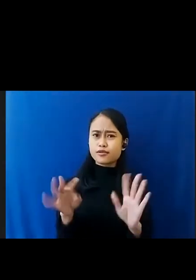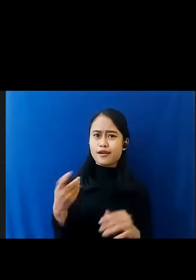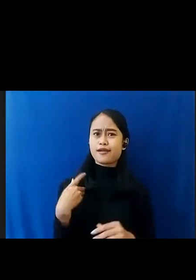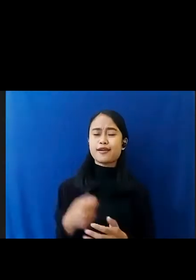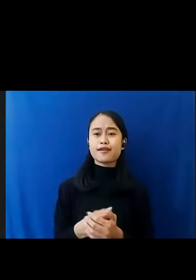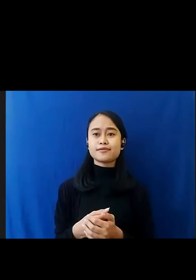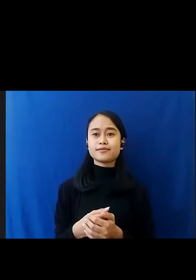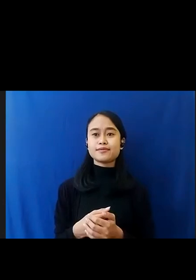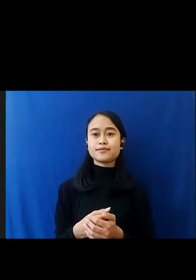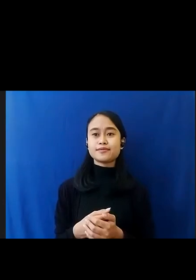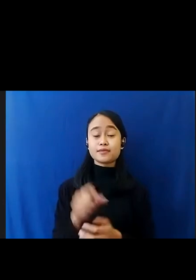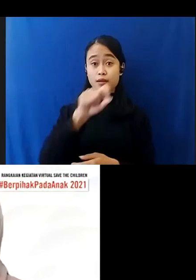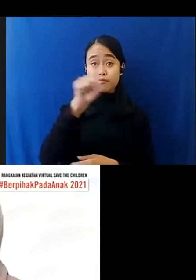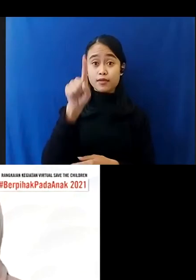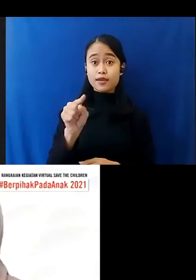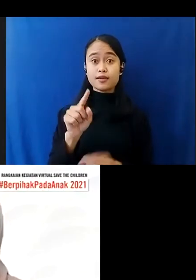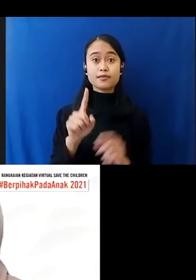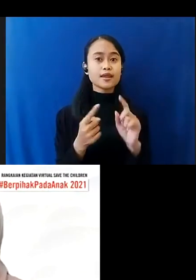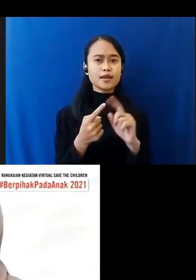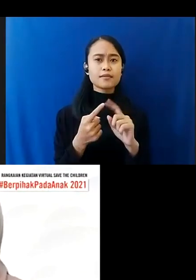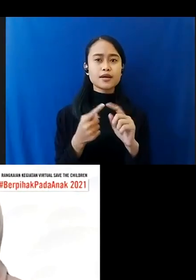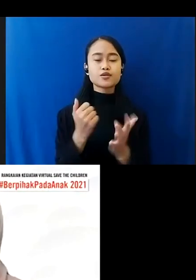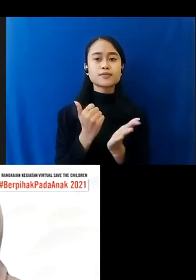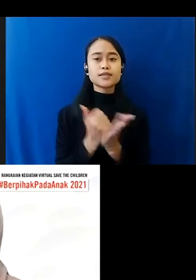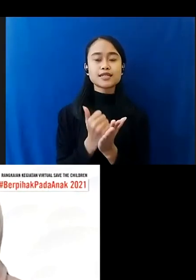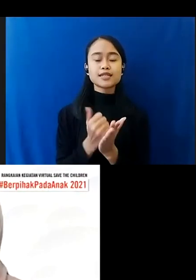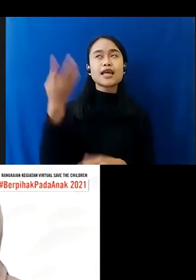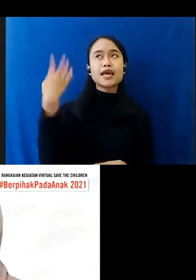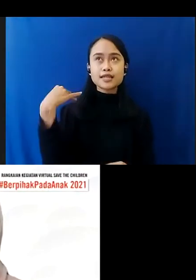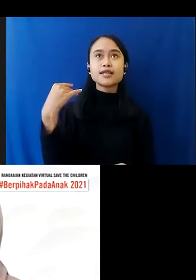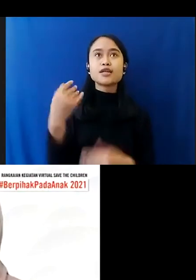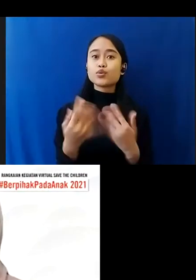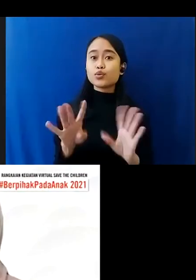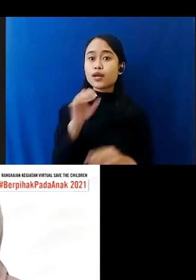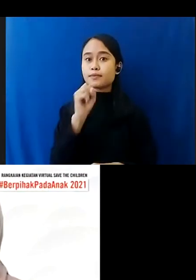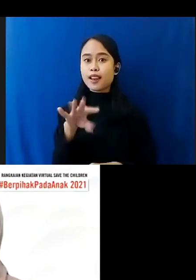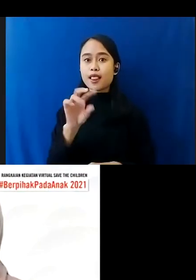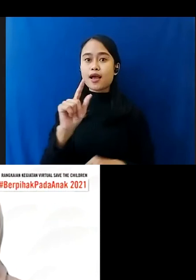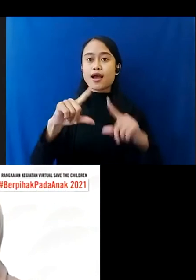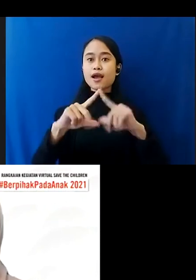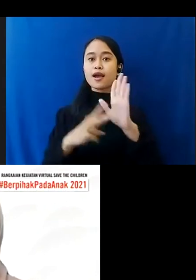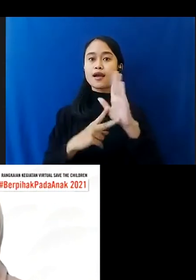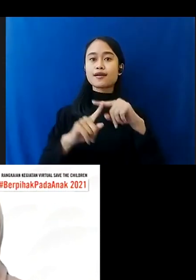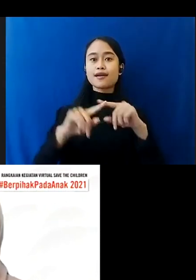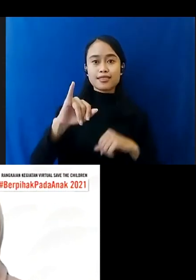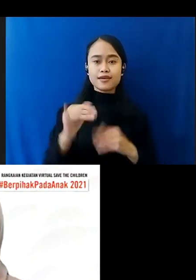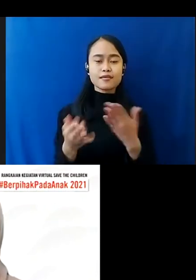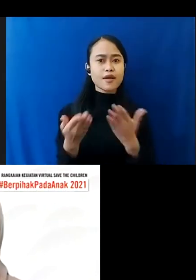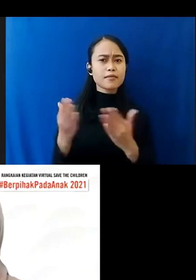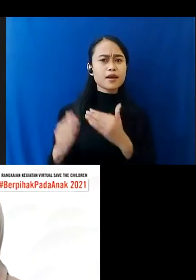Pertanyaan Yang Pertama Ini Sebenarnya Apa Yang Sudah Disampaikan Oleh Ranti Ini Bagaimana Kemudian